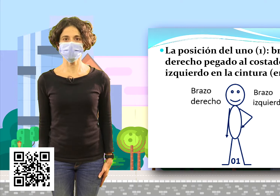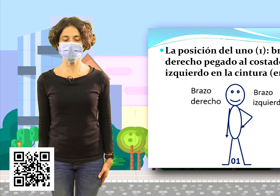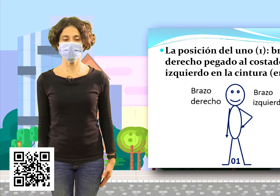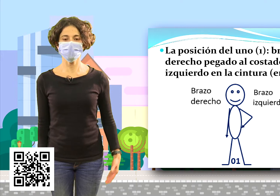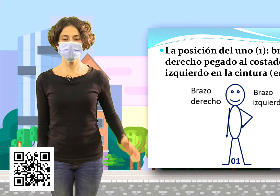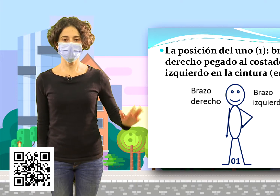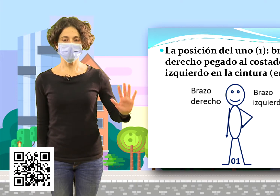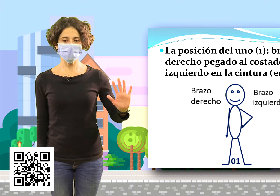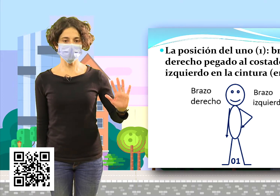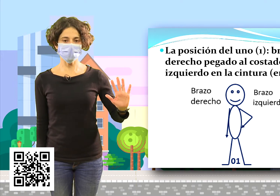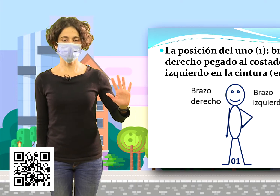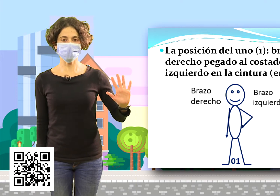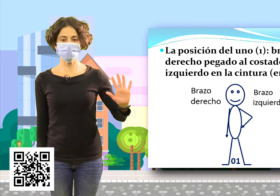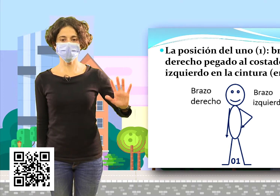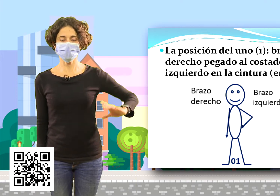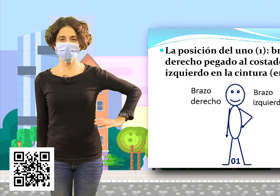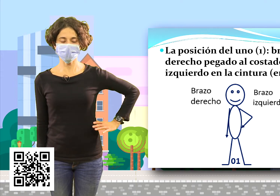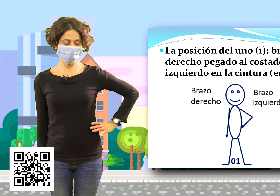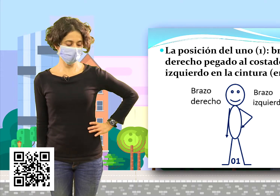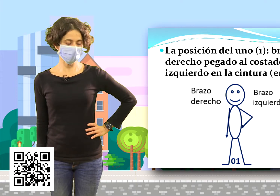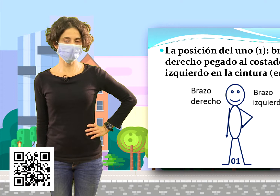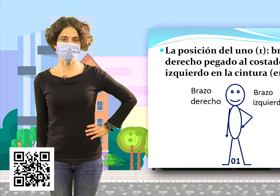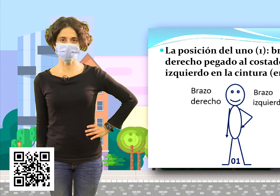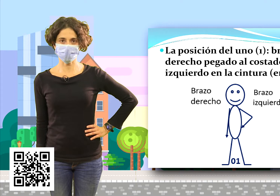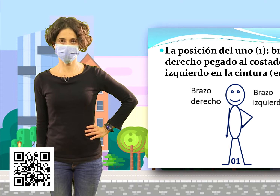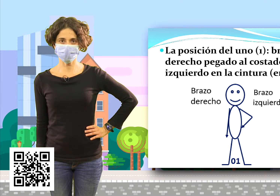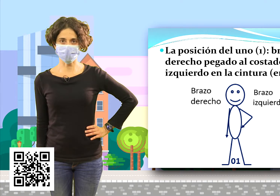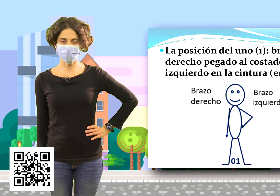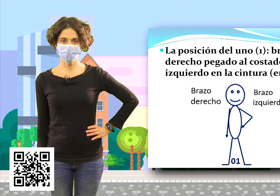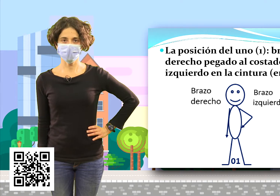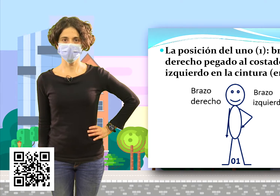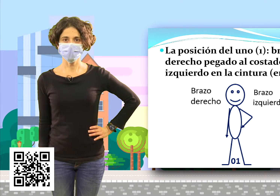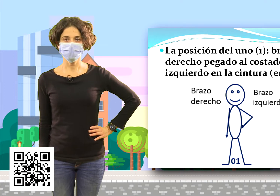al costado y el brazo izquierdo lo llevamos a nuestra cintura.